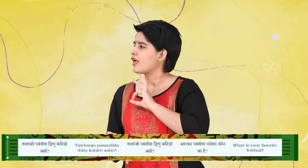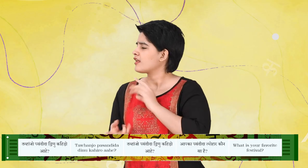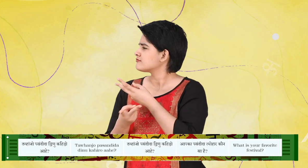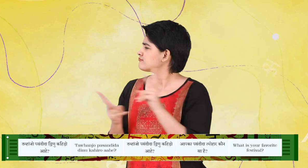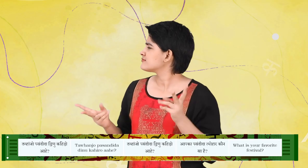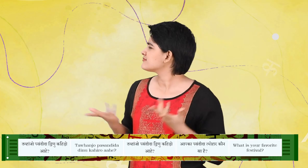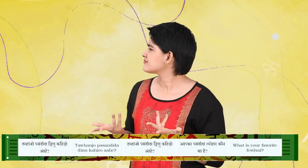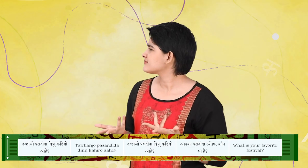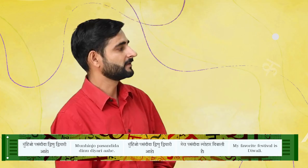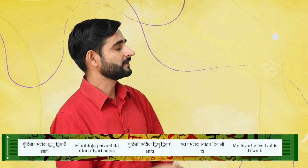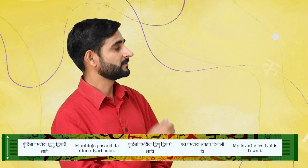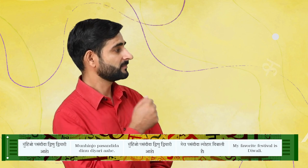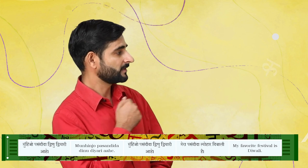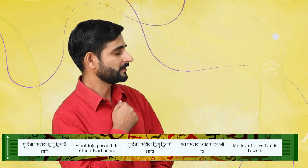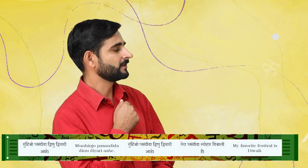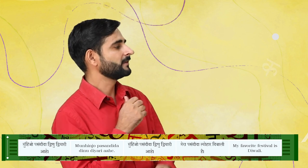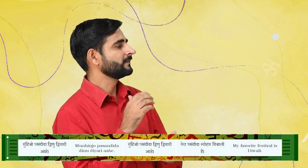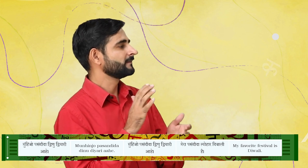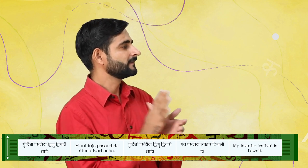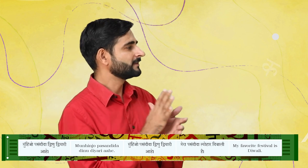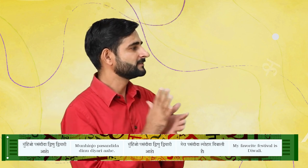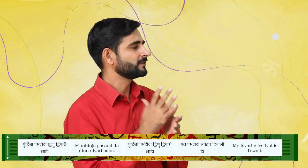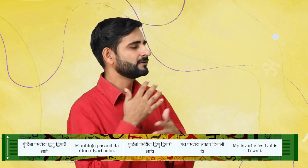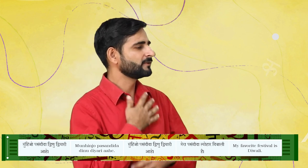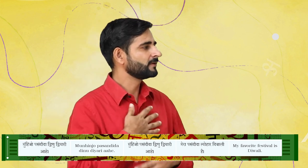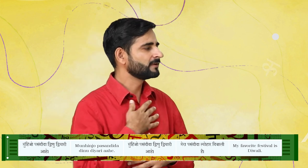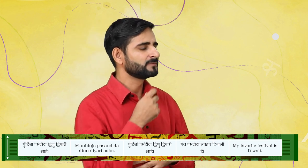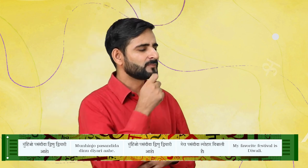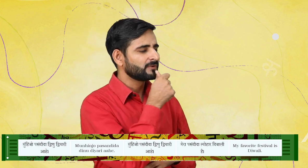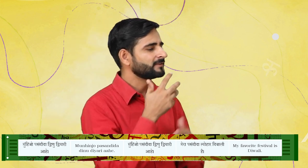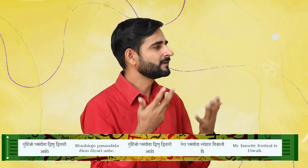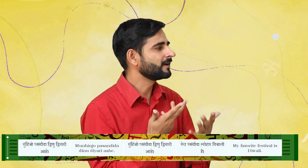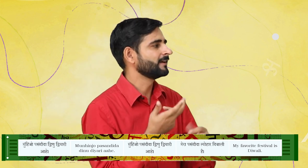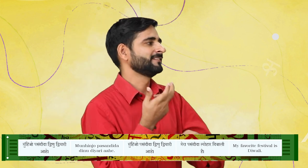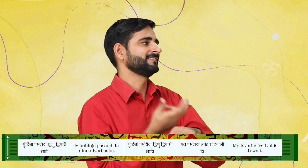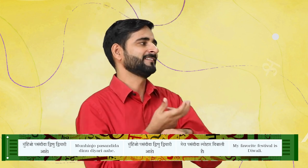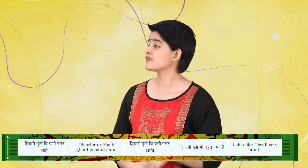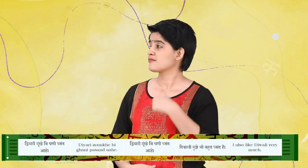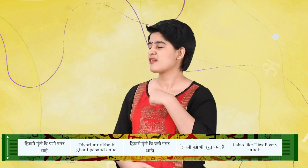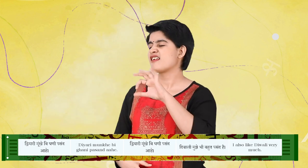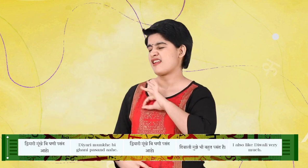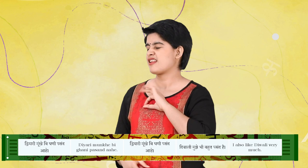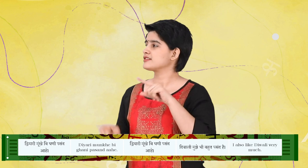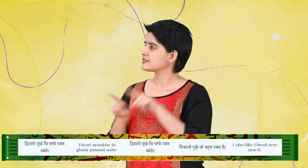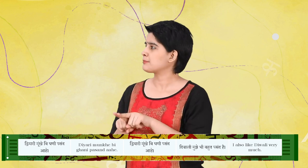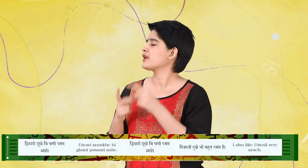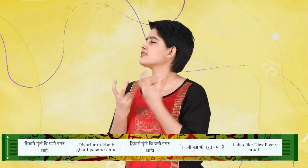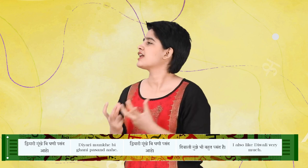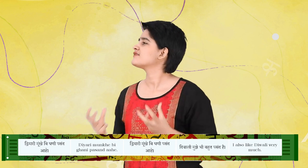डियारी आहे. डियारी मूखे वगणी